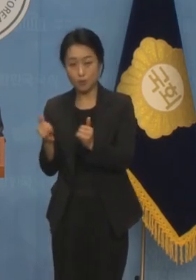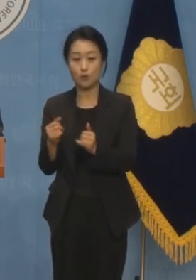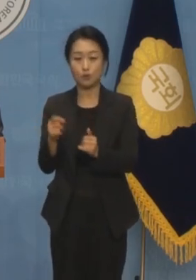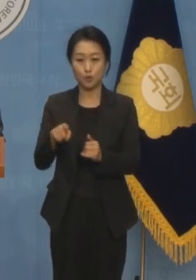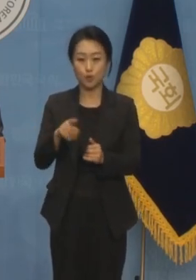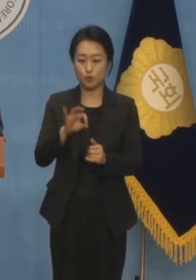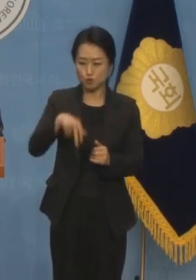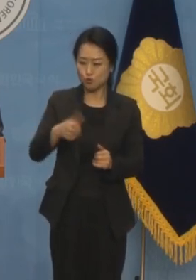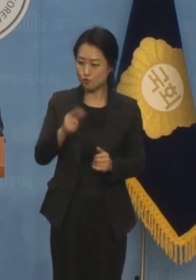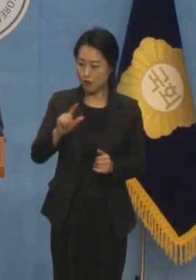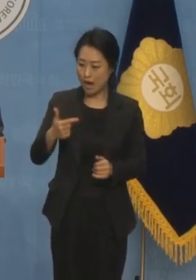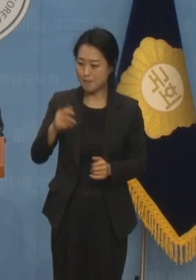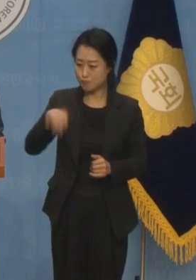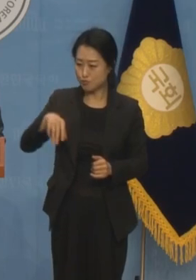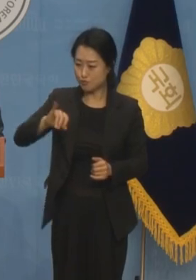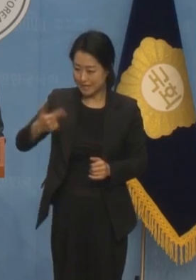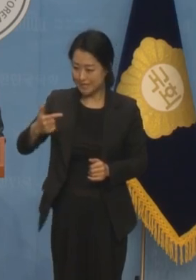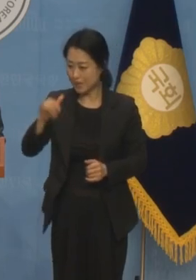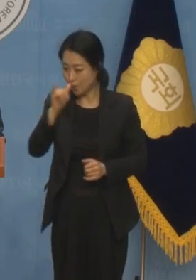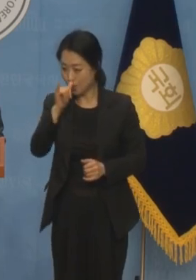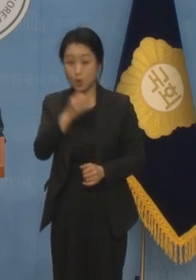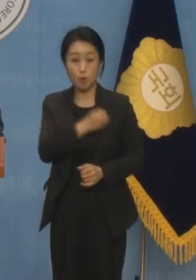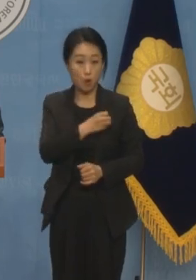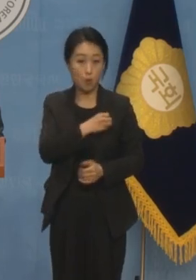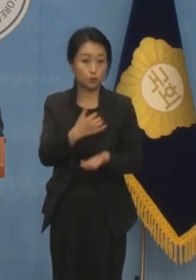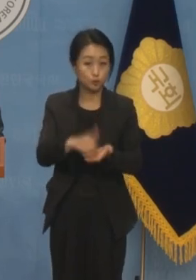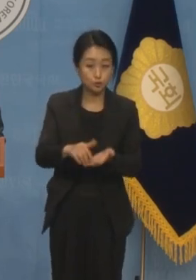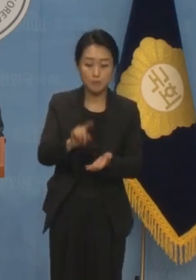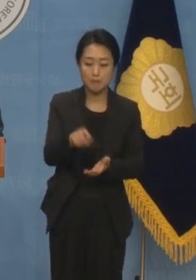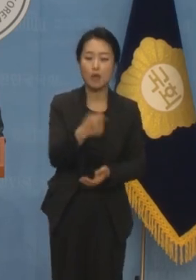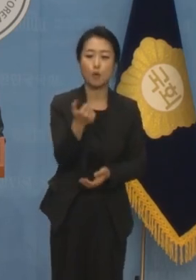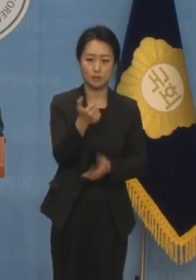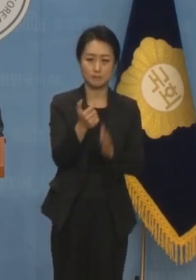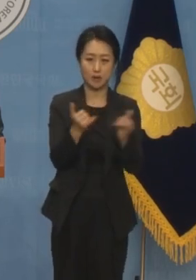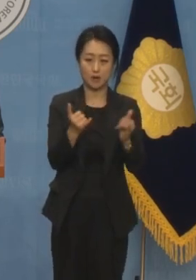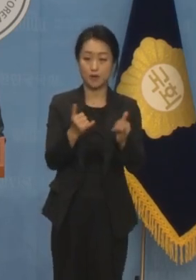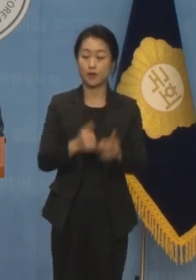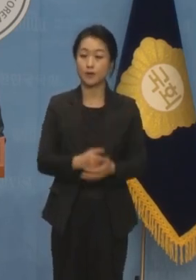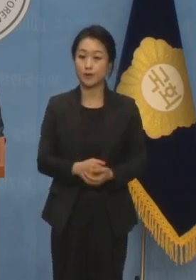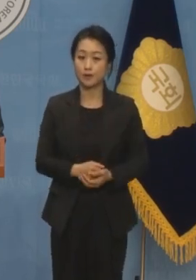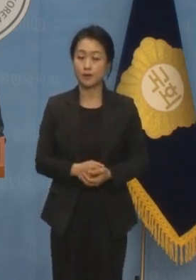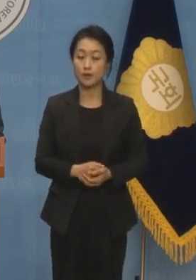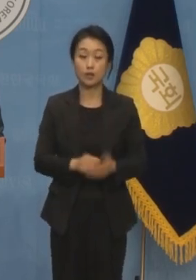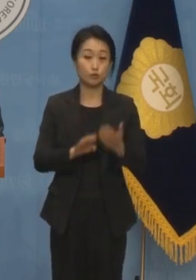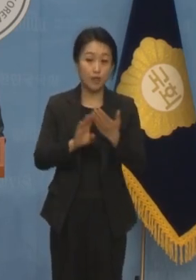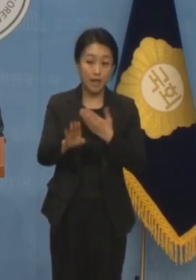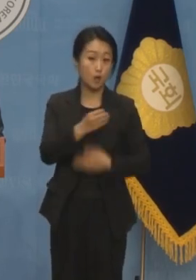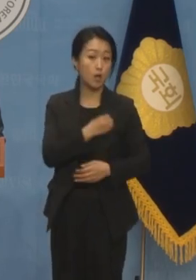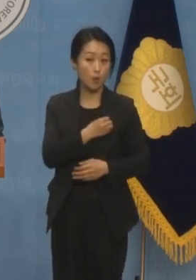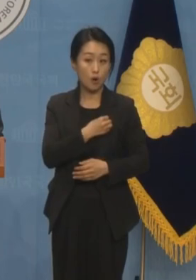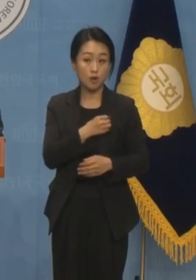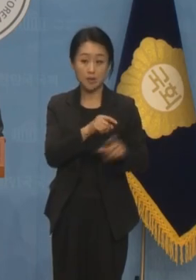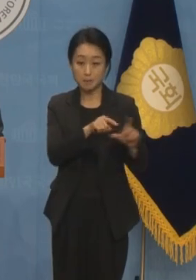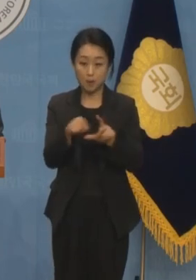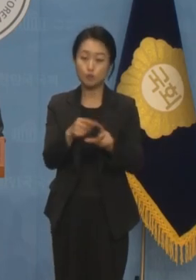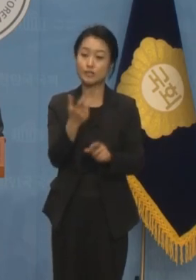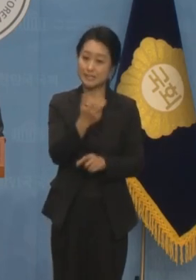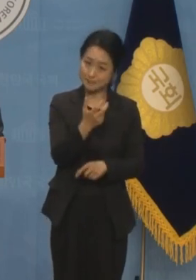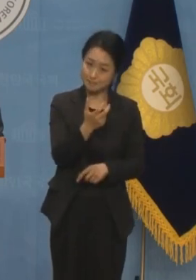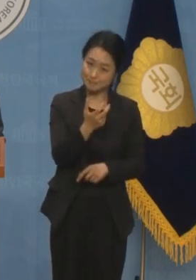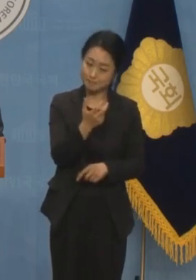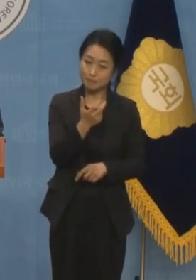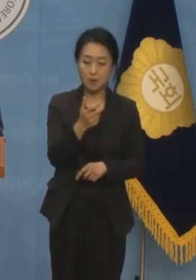구성되어 있으며 초창기 회원 수는 약 150명이었다. 이후에는 회원이 평균 70명